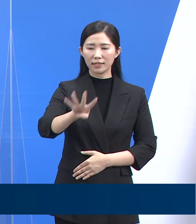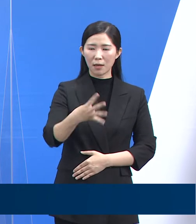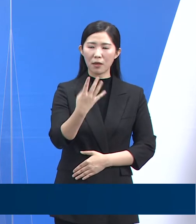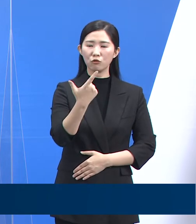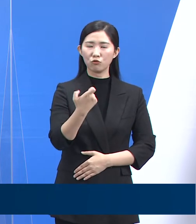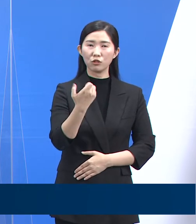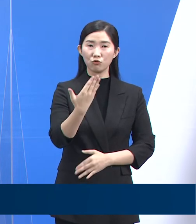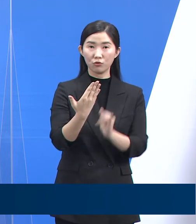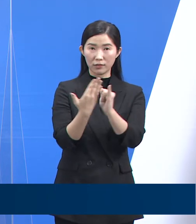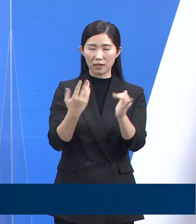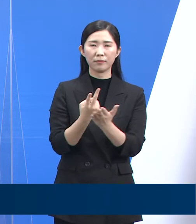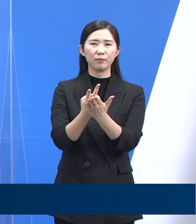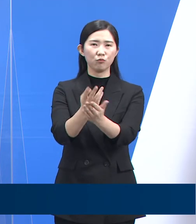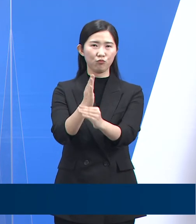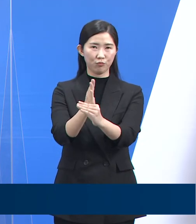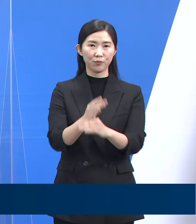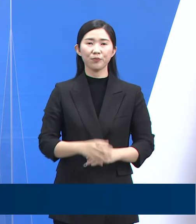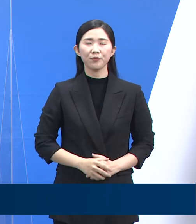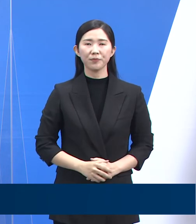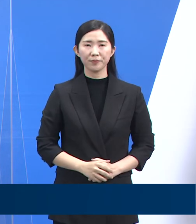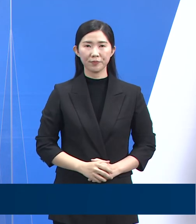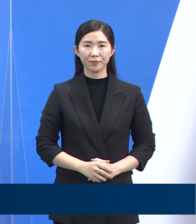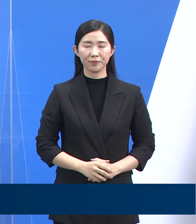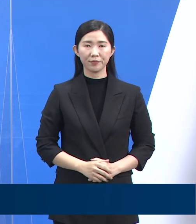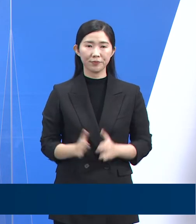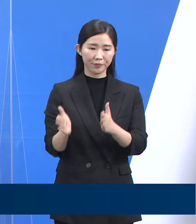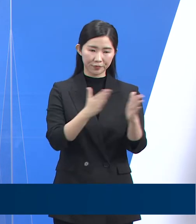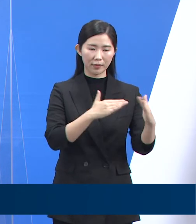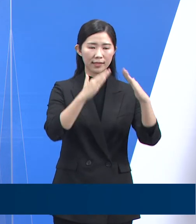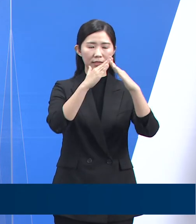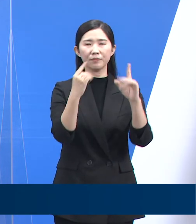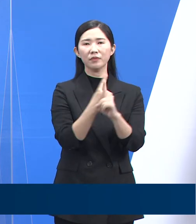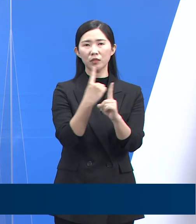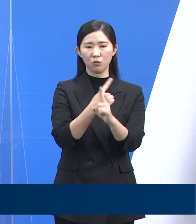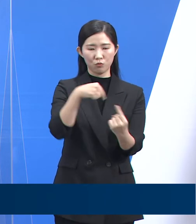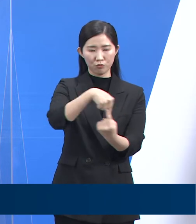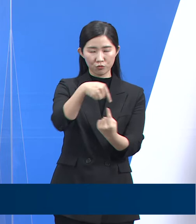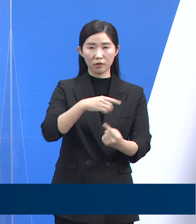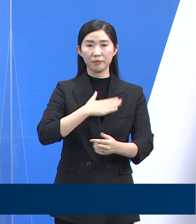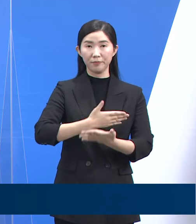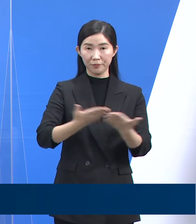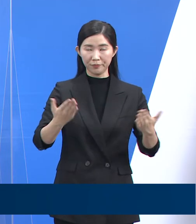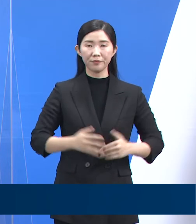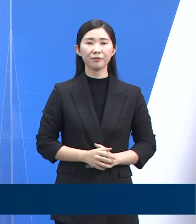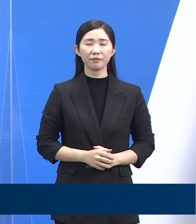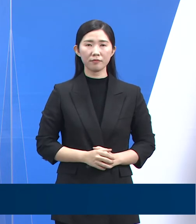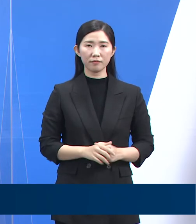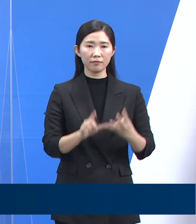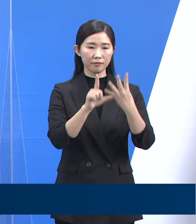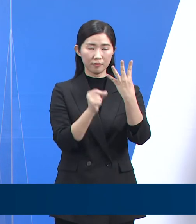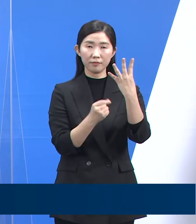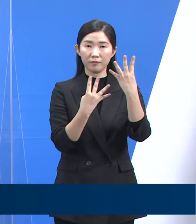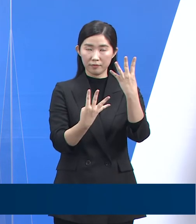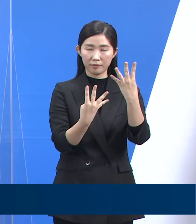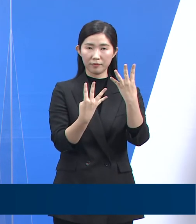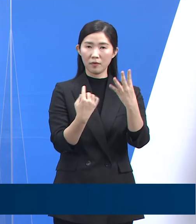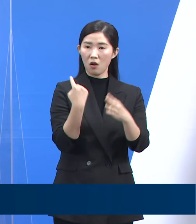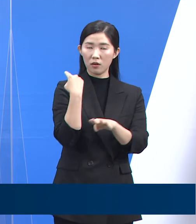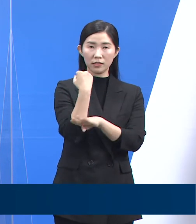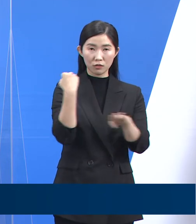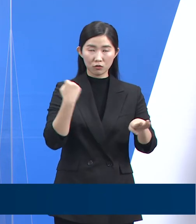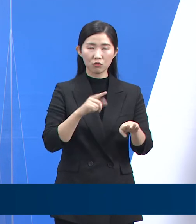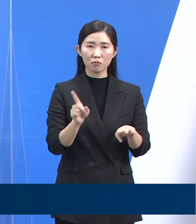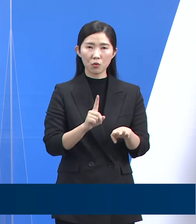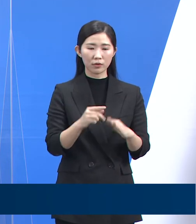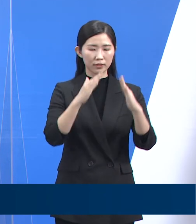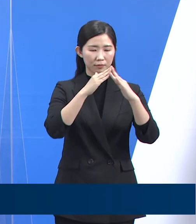입소해 있습니다. 다음은 재택치료 운영 현황입니다. 4월 4일 18시 기준 도내 재택치료 환자는